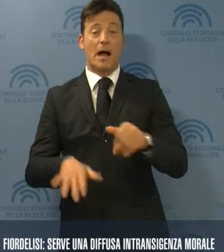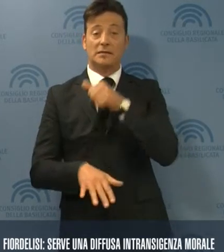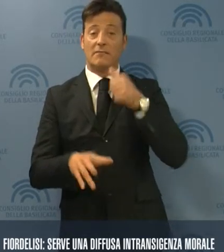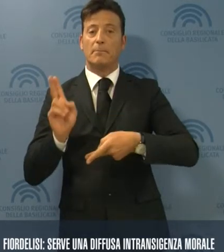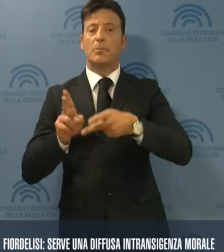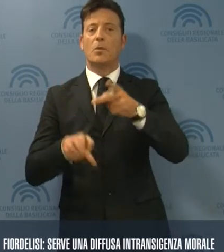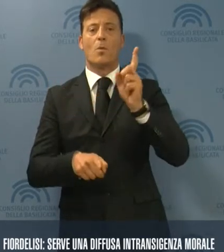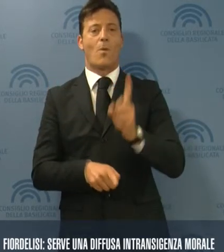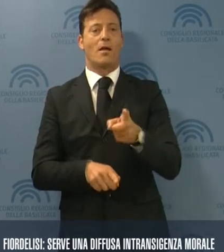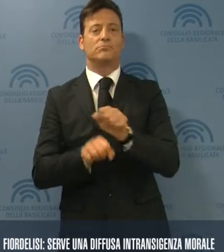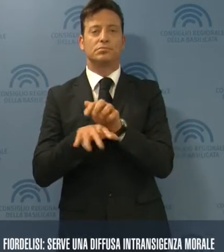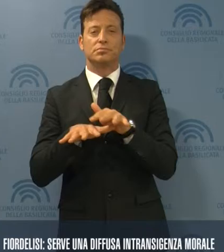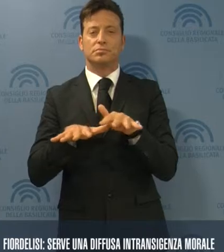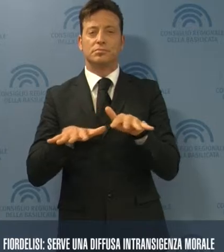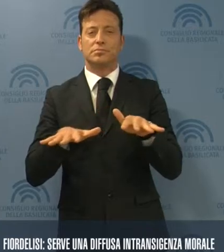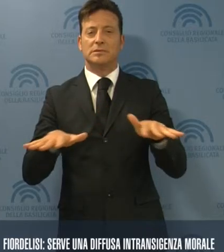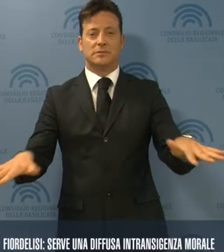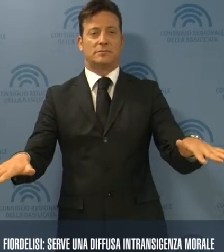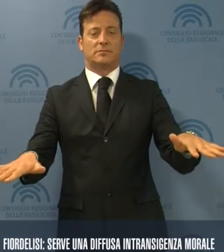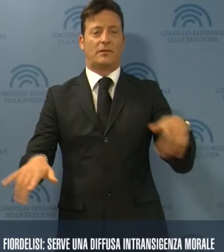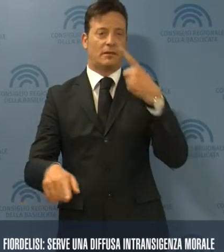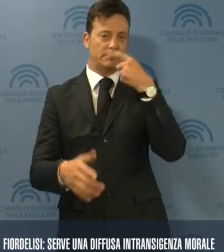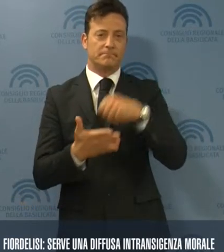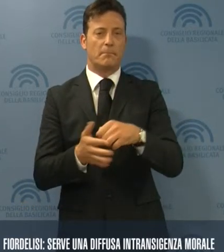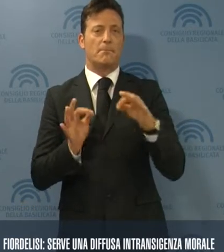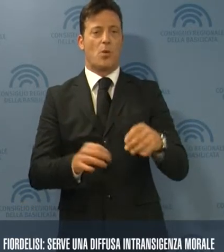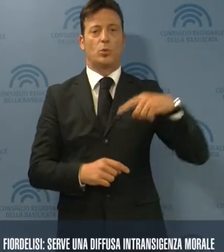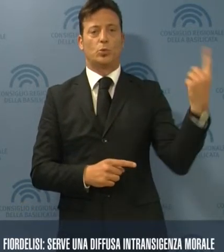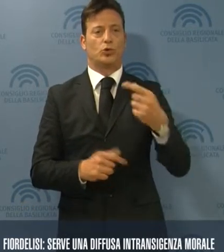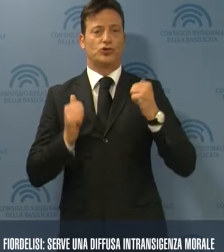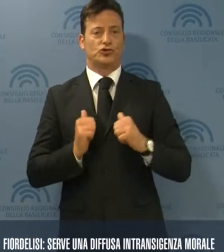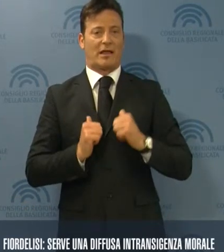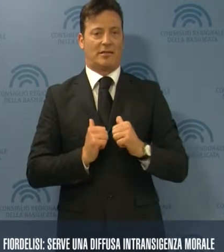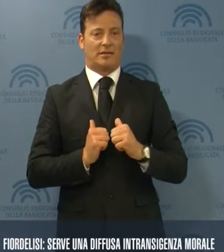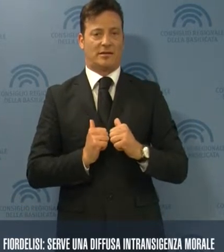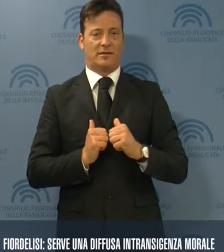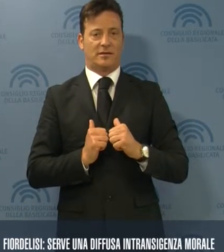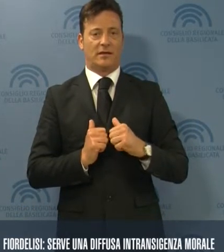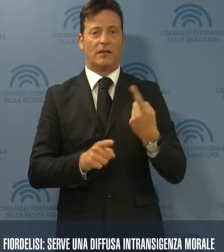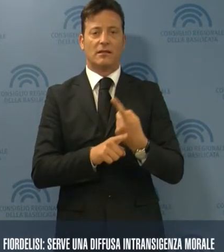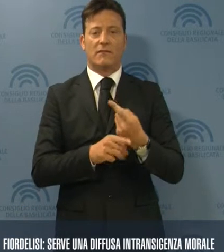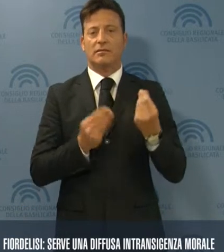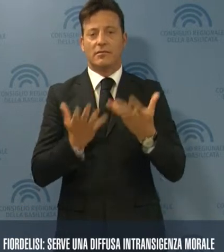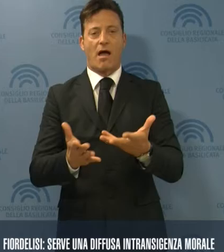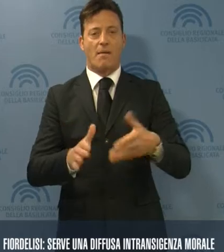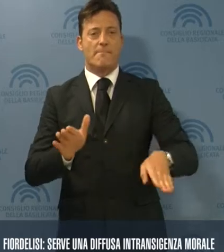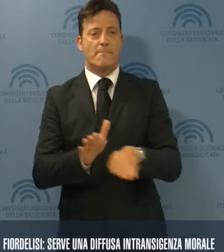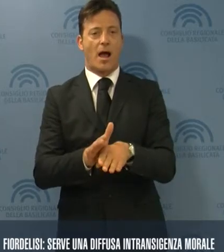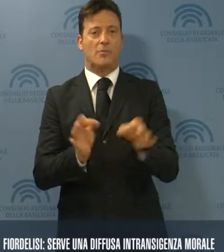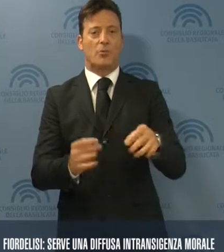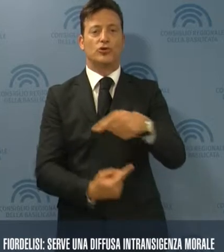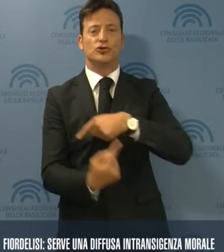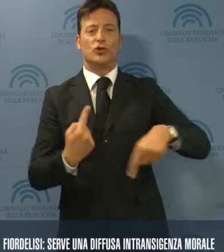soprattutto una diffusa e costante intransigenza morale di tutti i cittadini, che contribuisca ad innescare un